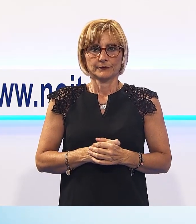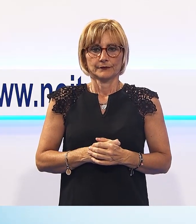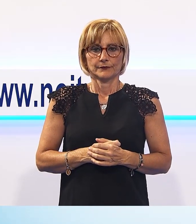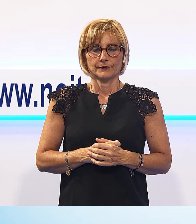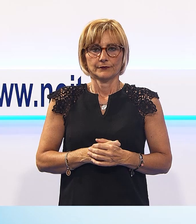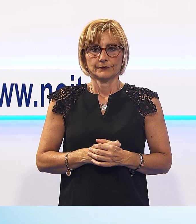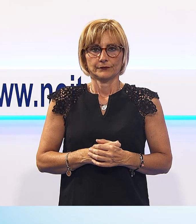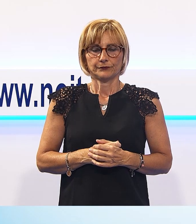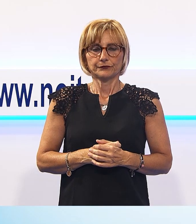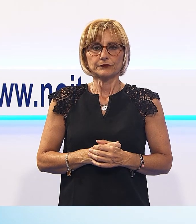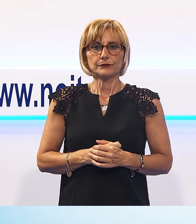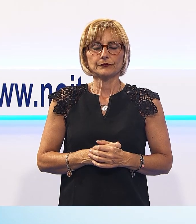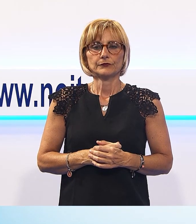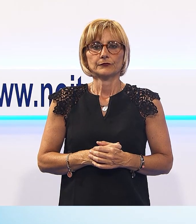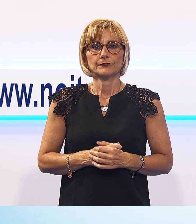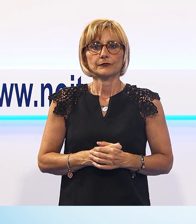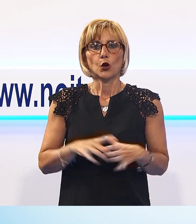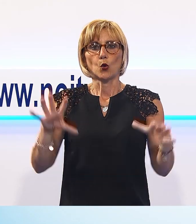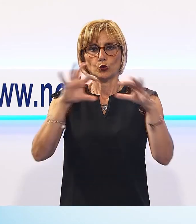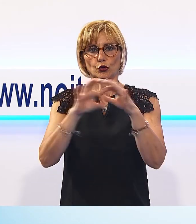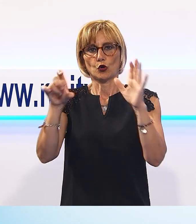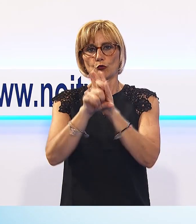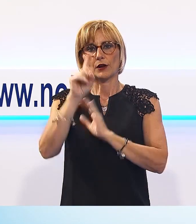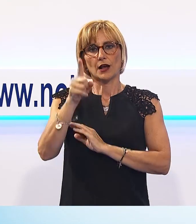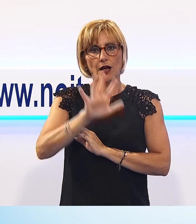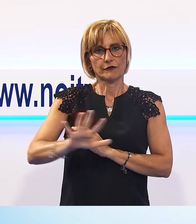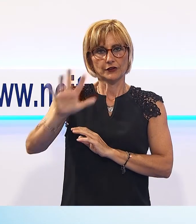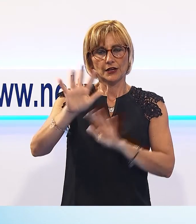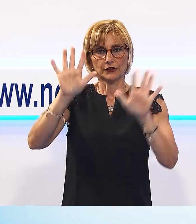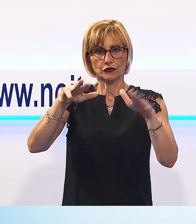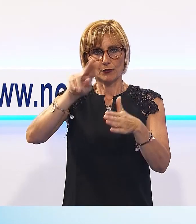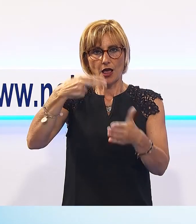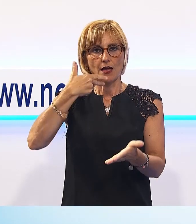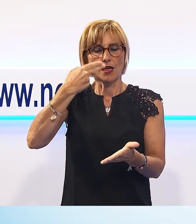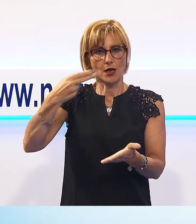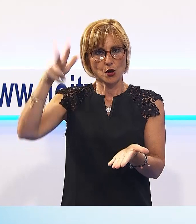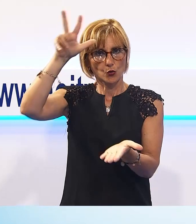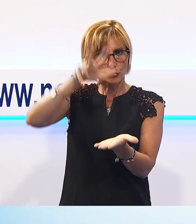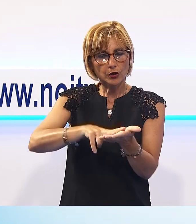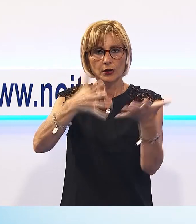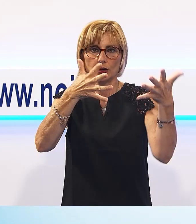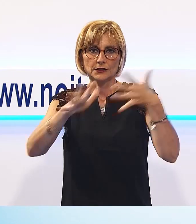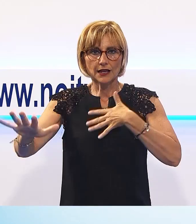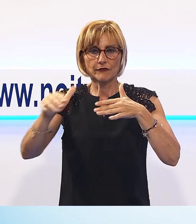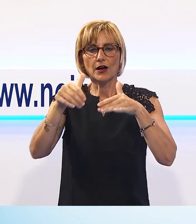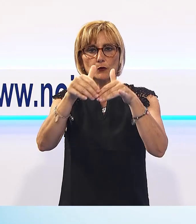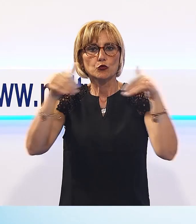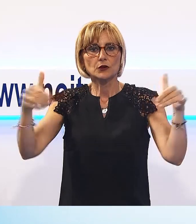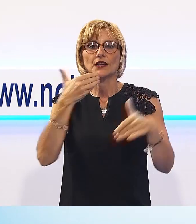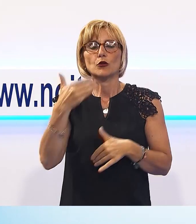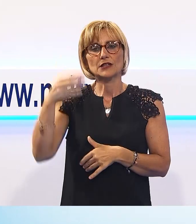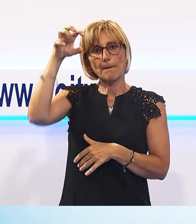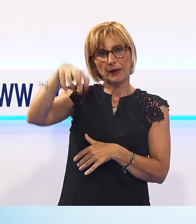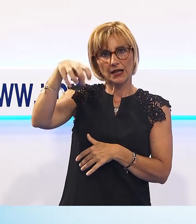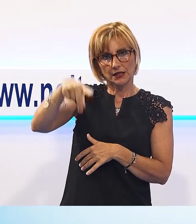10.000 euro deliberati dall'Unione dei Comuni della Garfagnana per salvare il Museo Etnografico di San Pellegrino in Alpe.